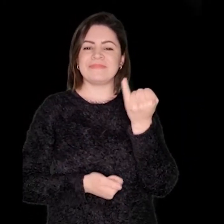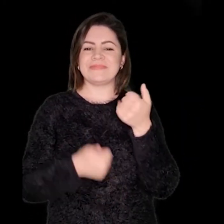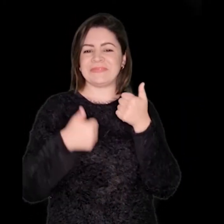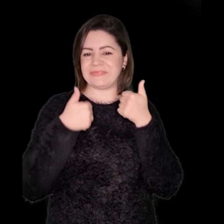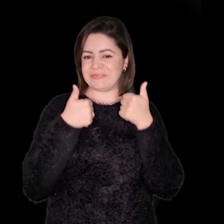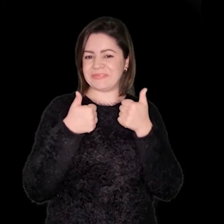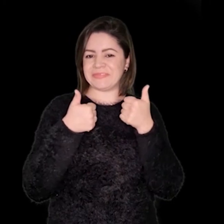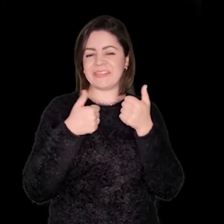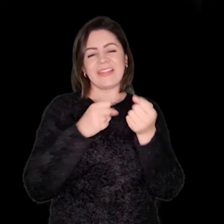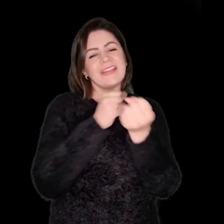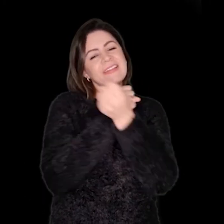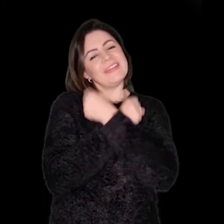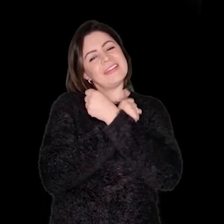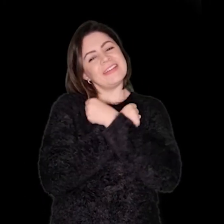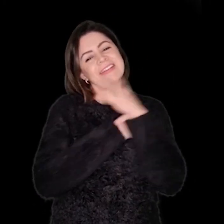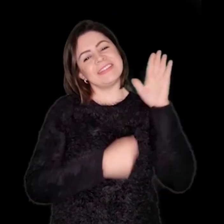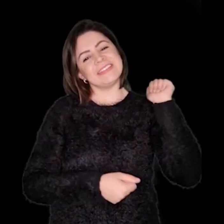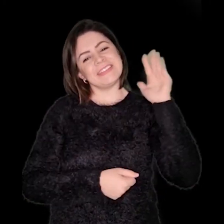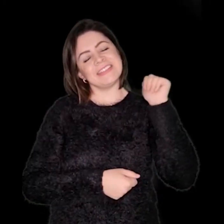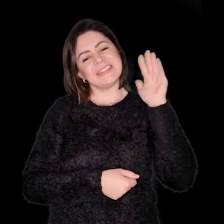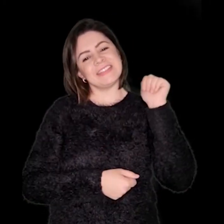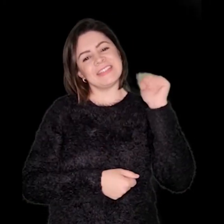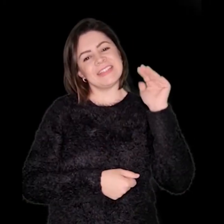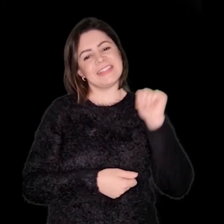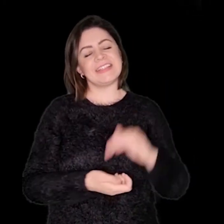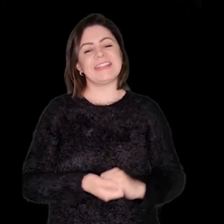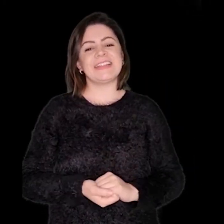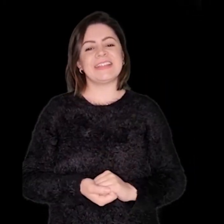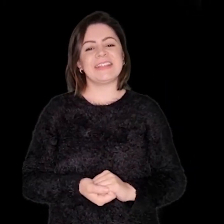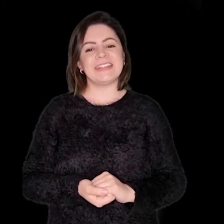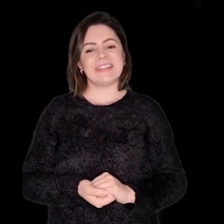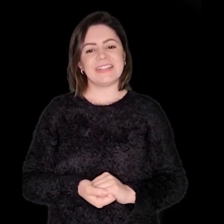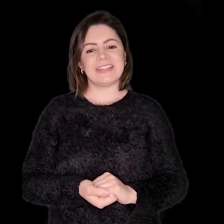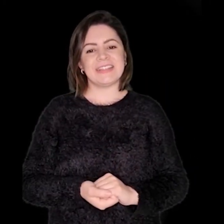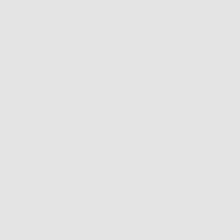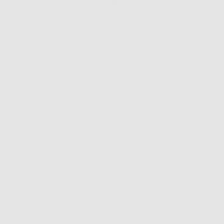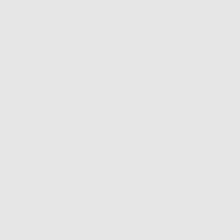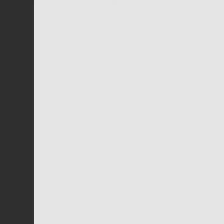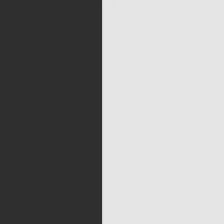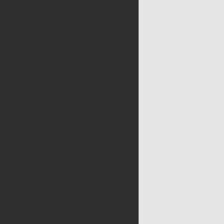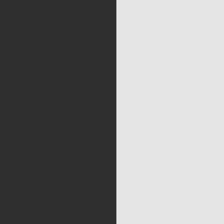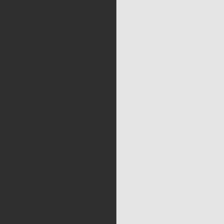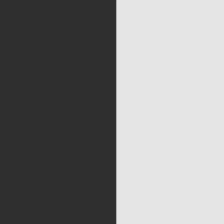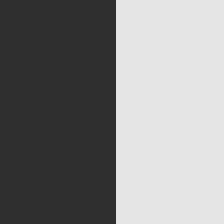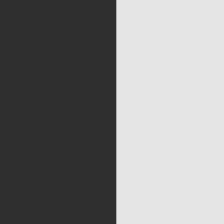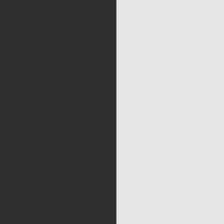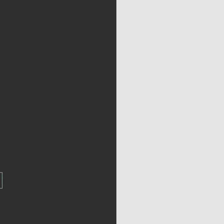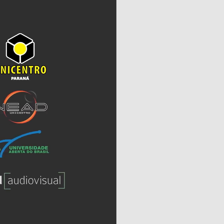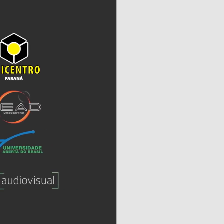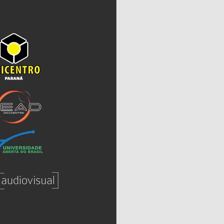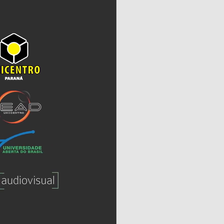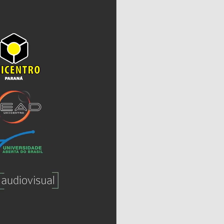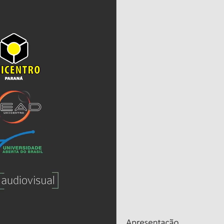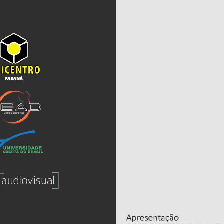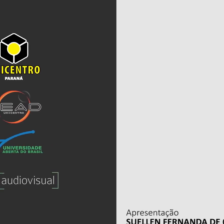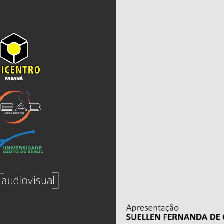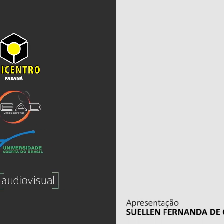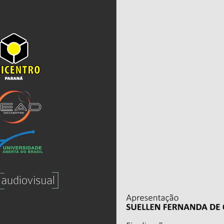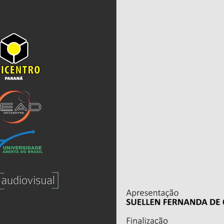momento de forma bem satisfatória. Um abraço e tchau, tchau! Música Música